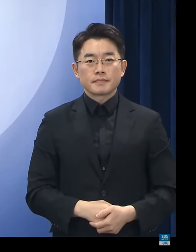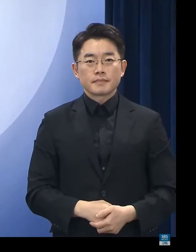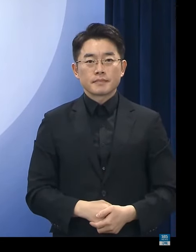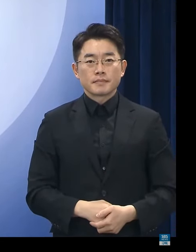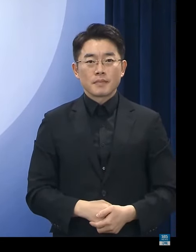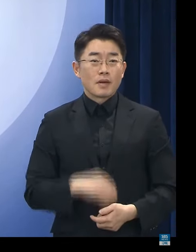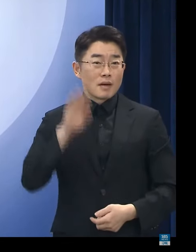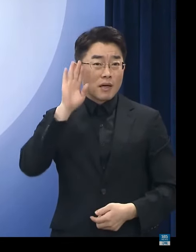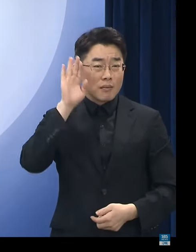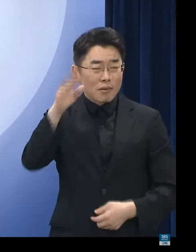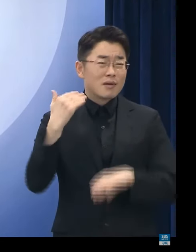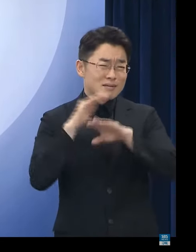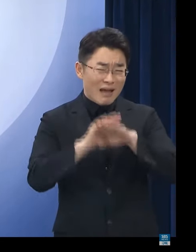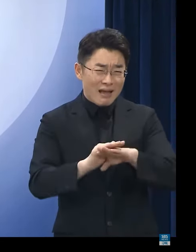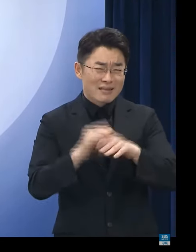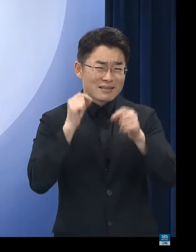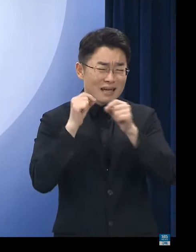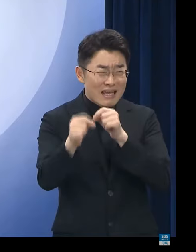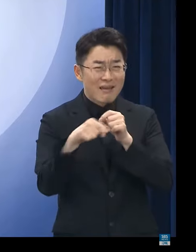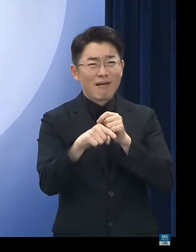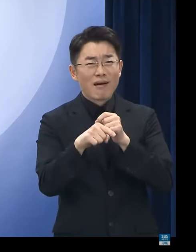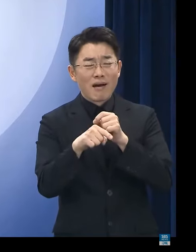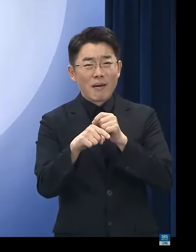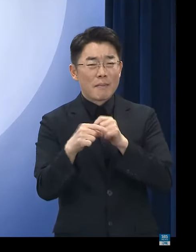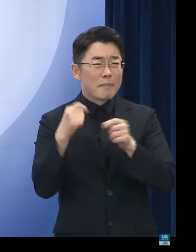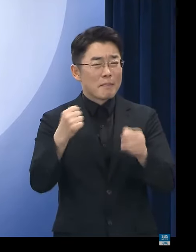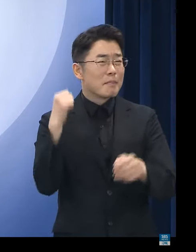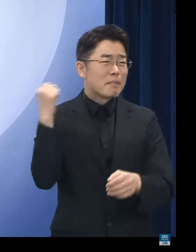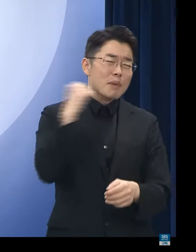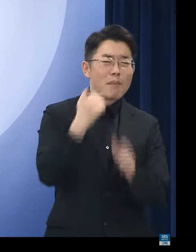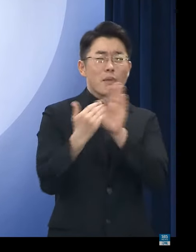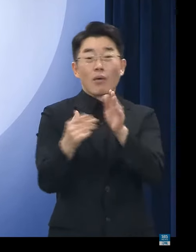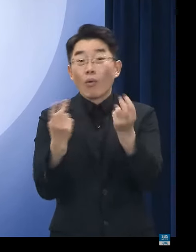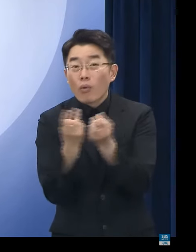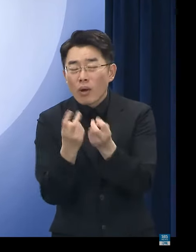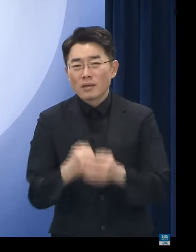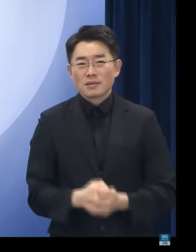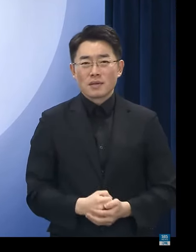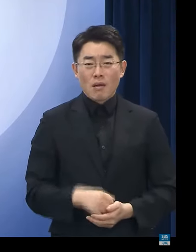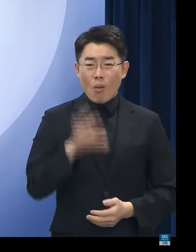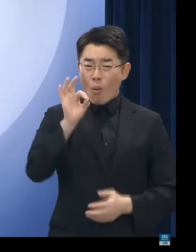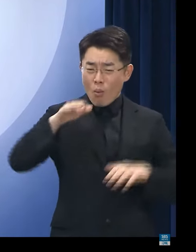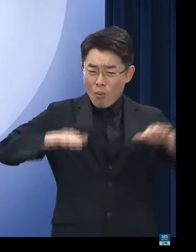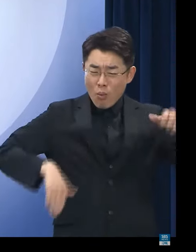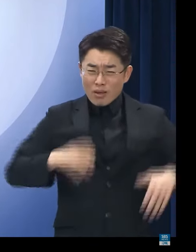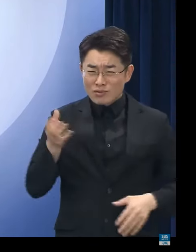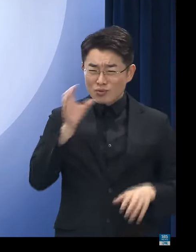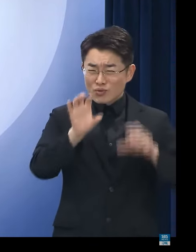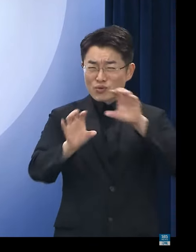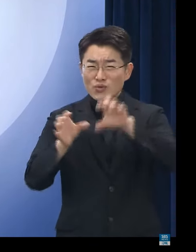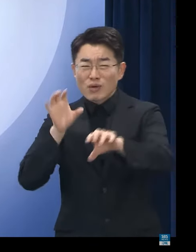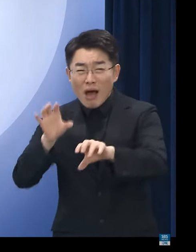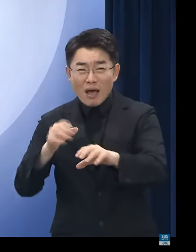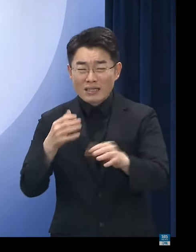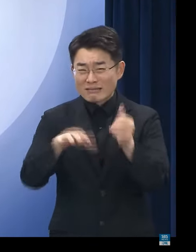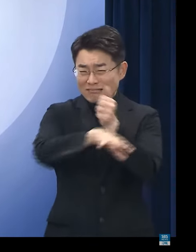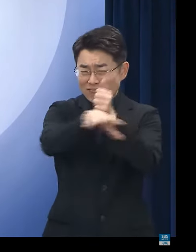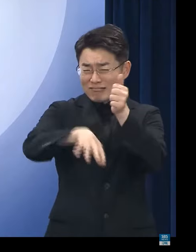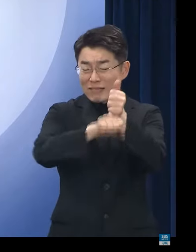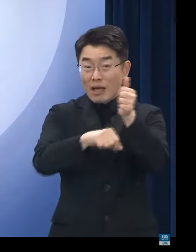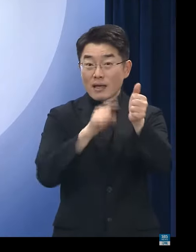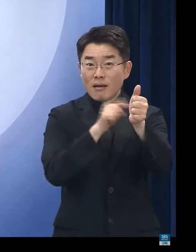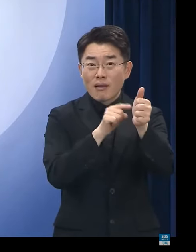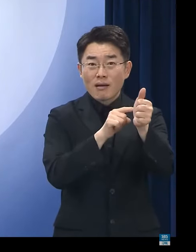전세사기가 더 이상 우리 사회에 발붙일 수 없도록 무자본 갭투기의 수단으로 악용되어서 악성